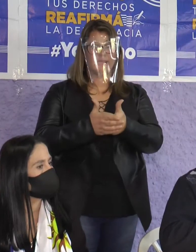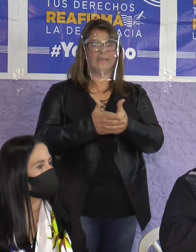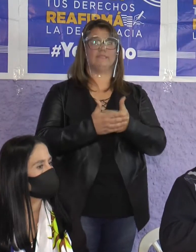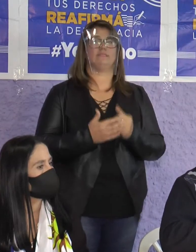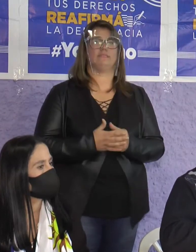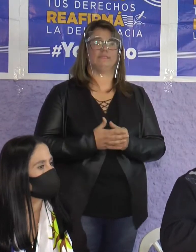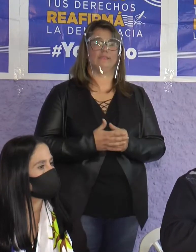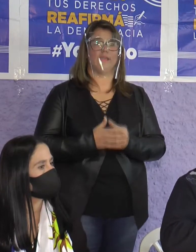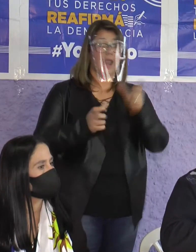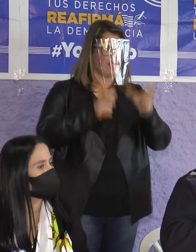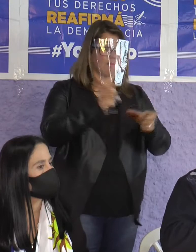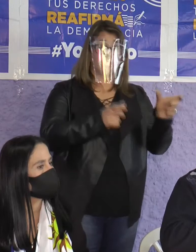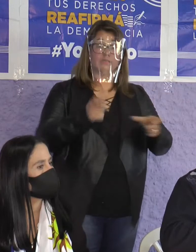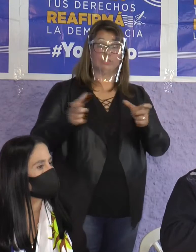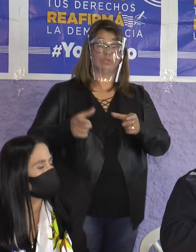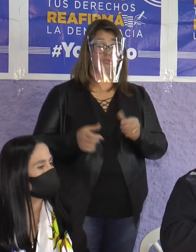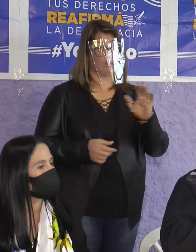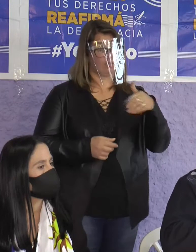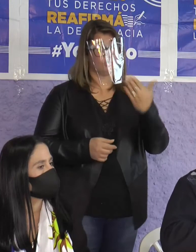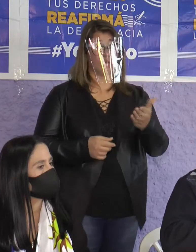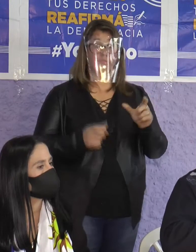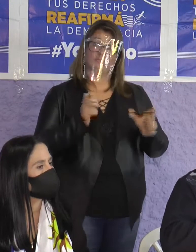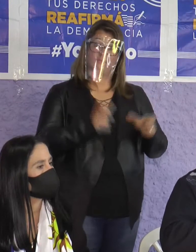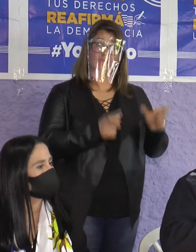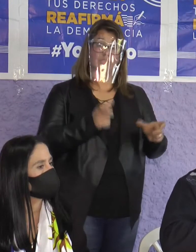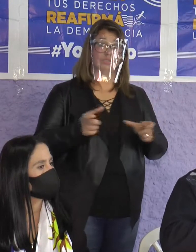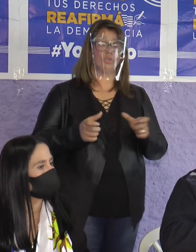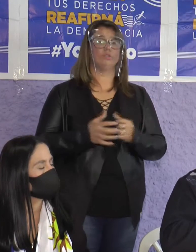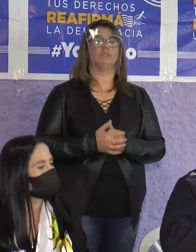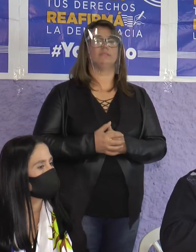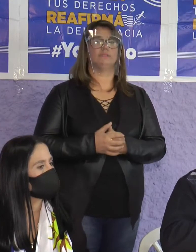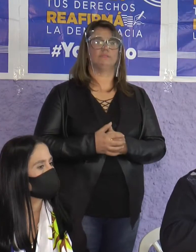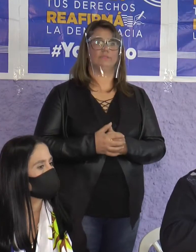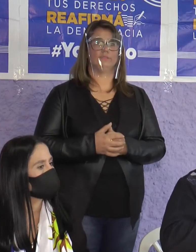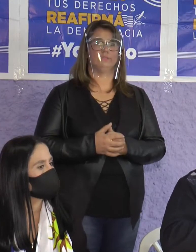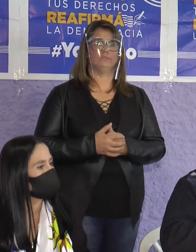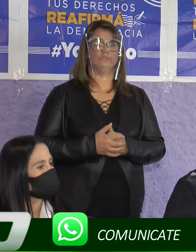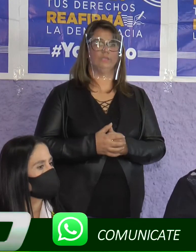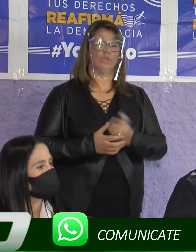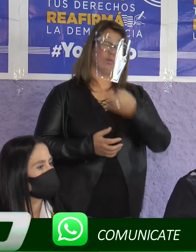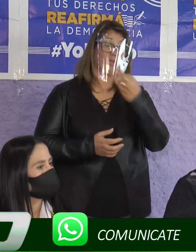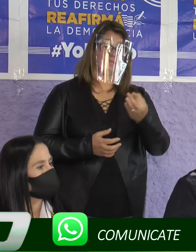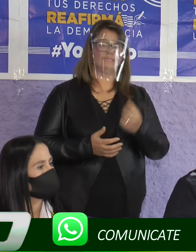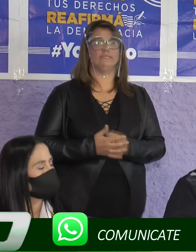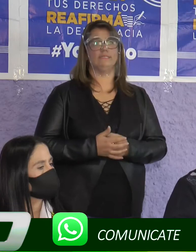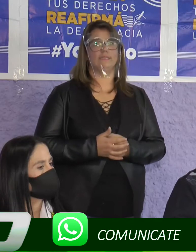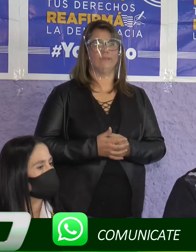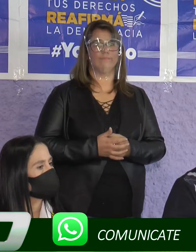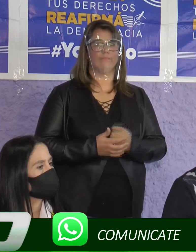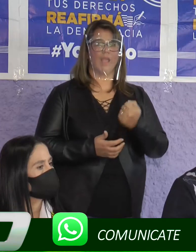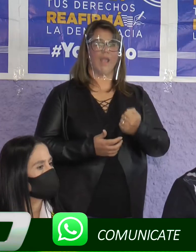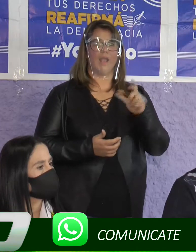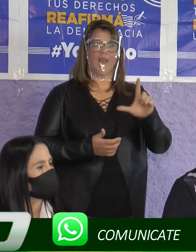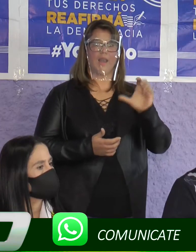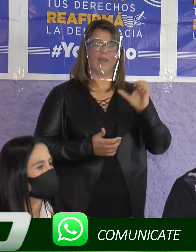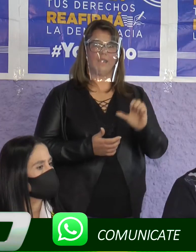el pueblo de a pie, aquel Juan y María como nombraba Alejandra fueron los que sacaron adelante y es